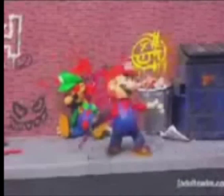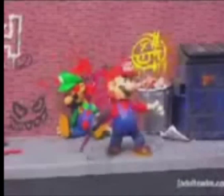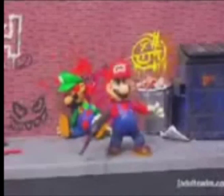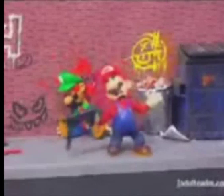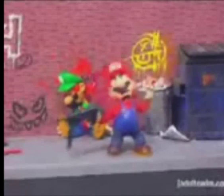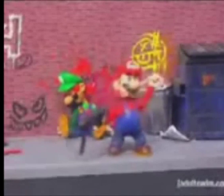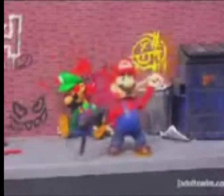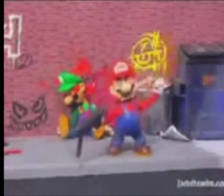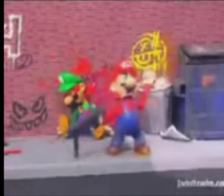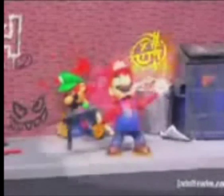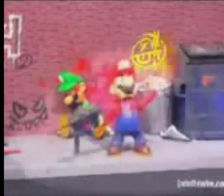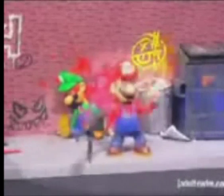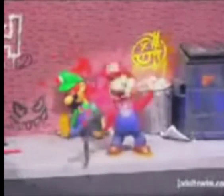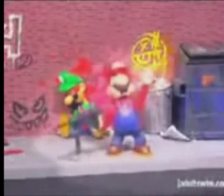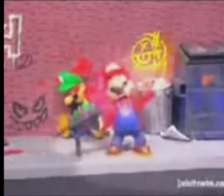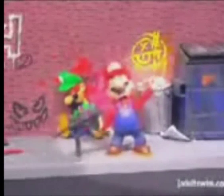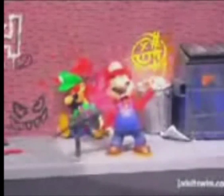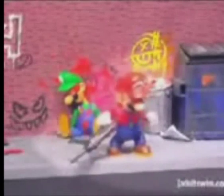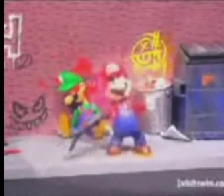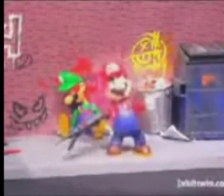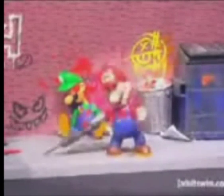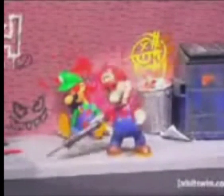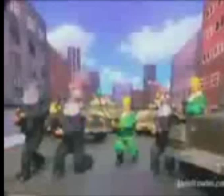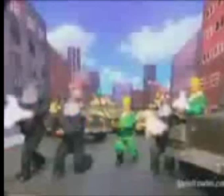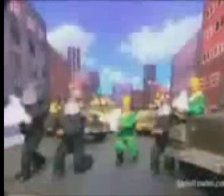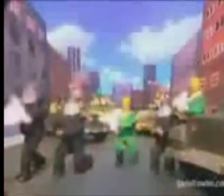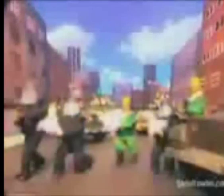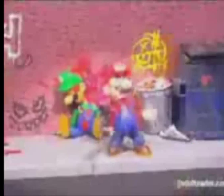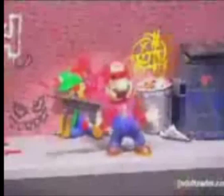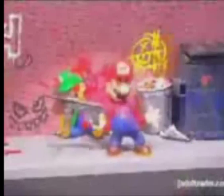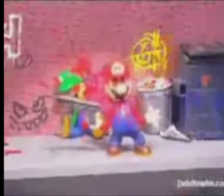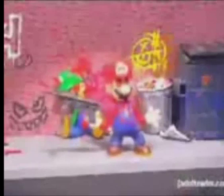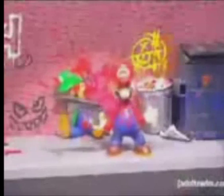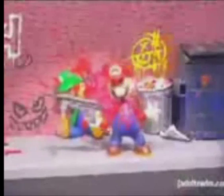you'll never take me alive you mother oh oh